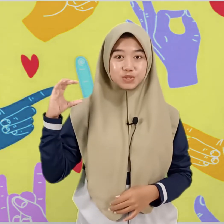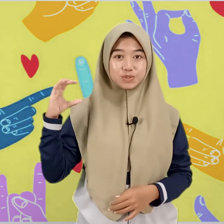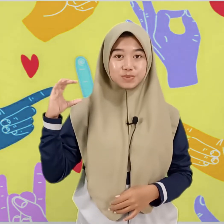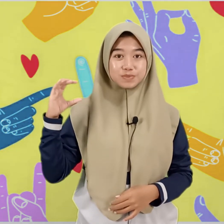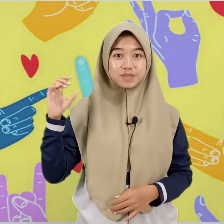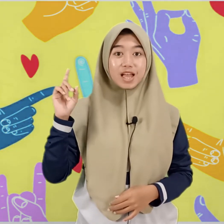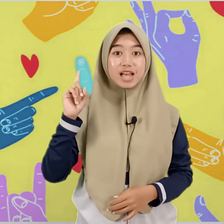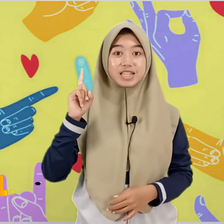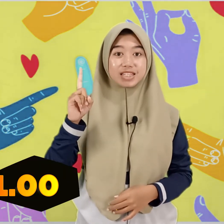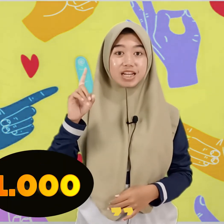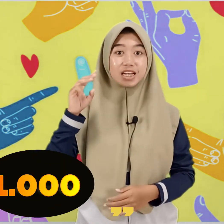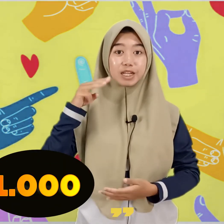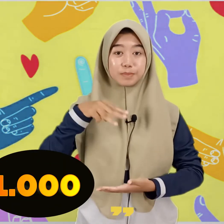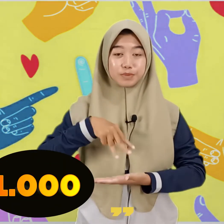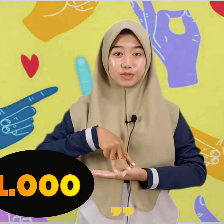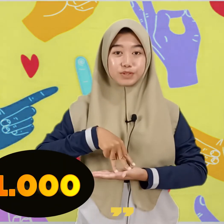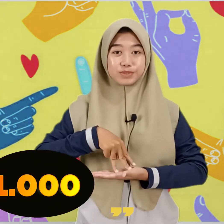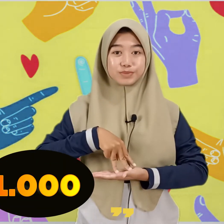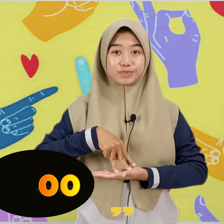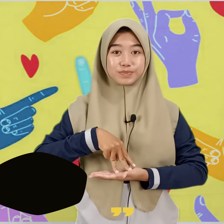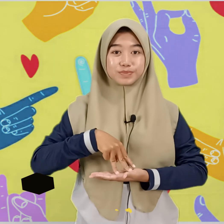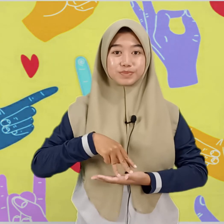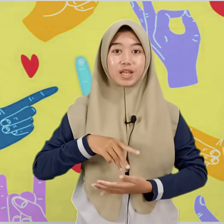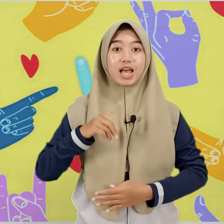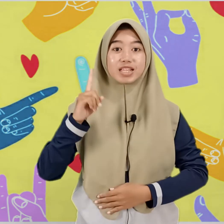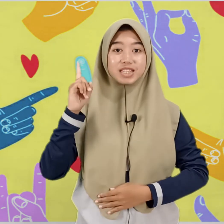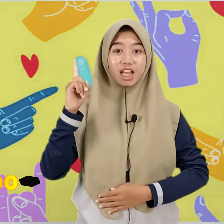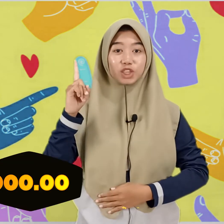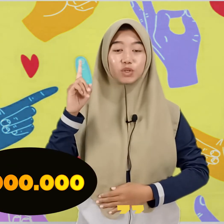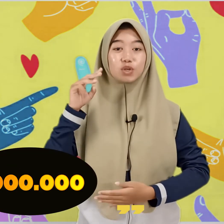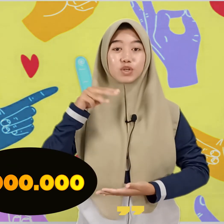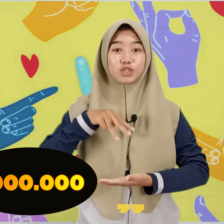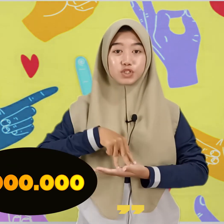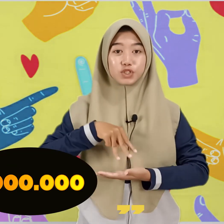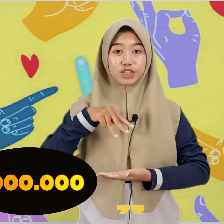1000, 1 juta